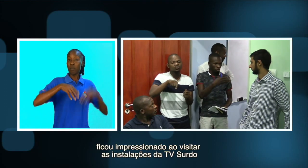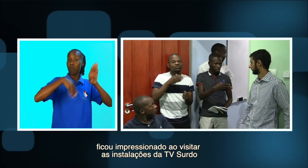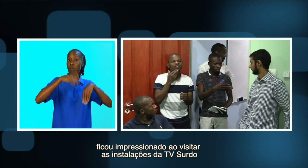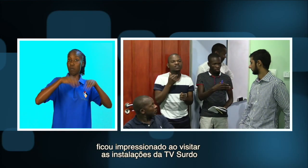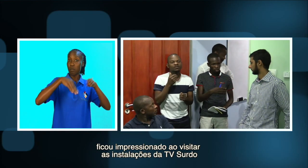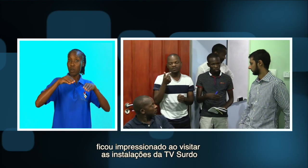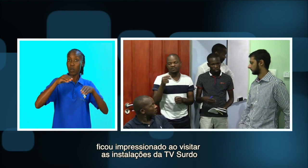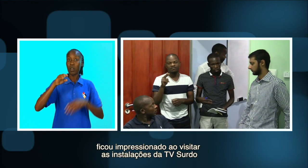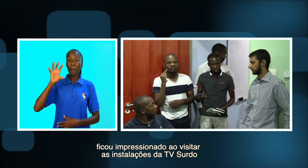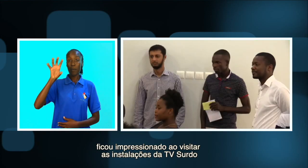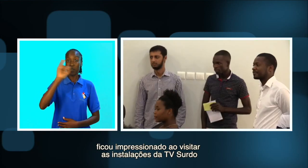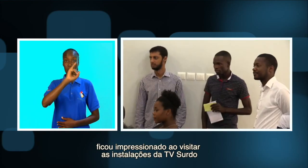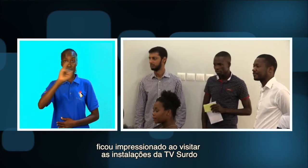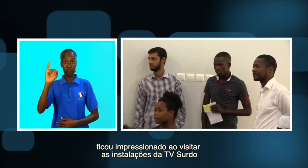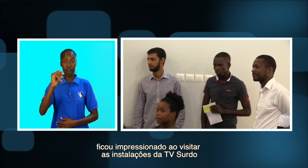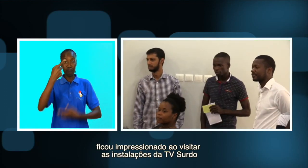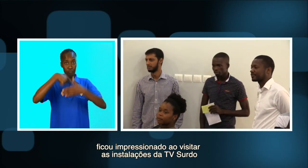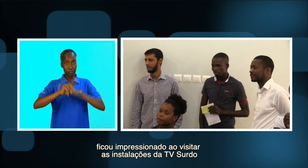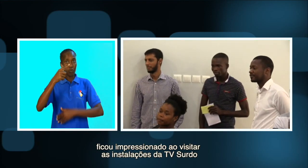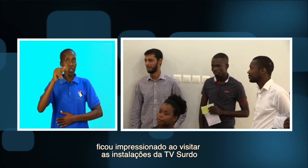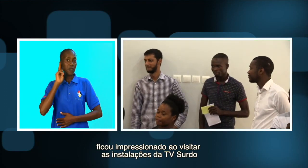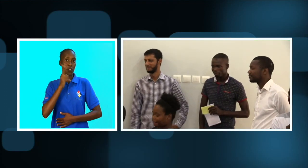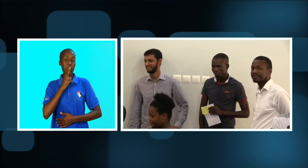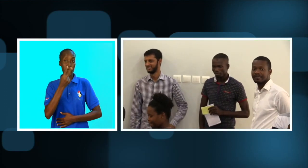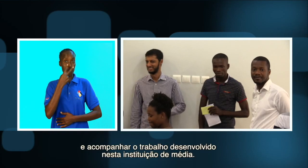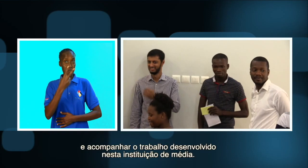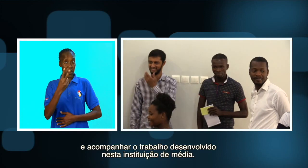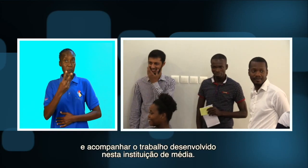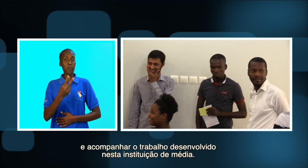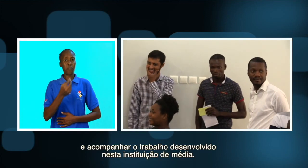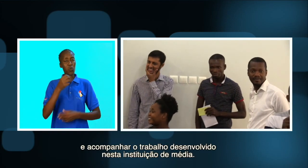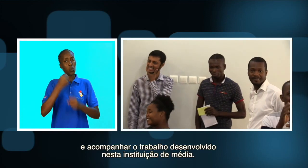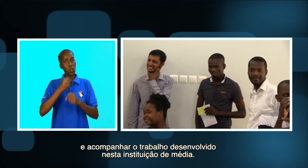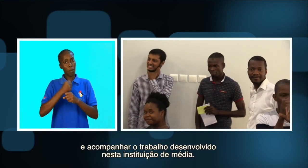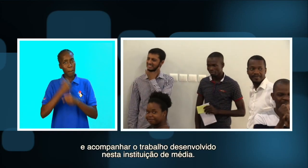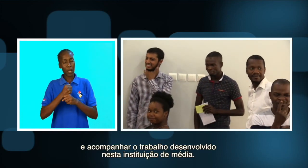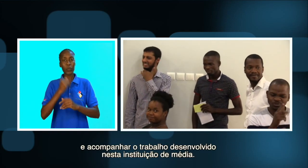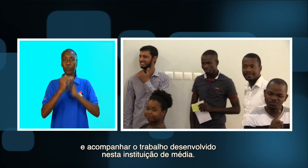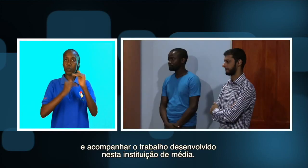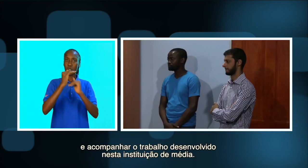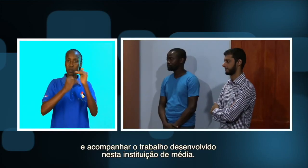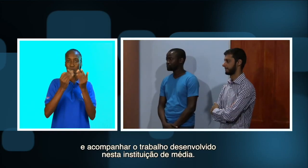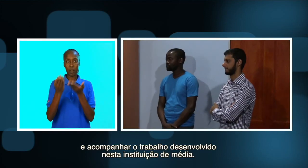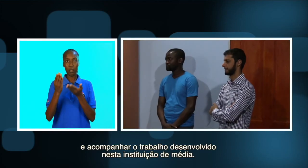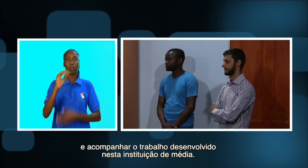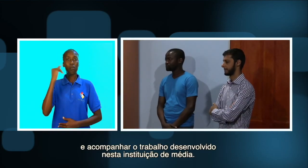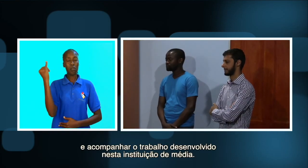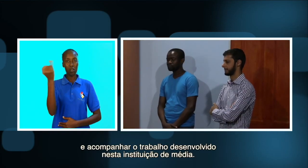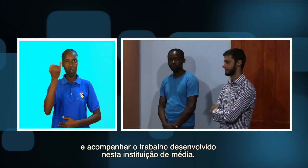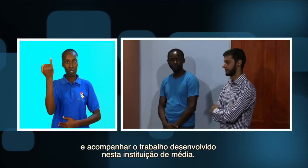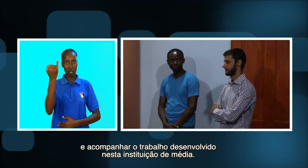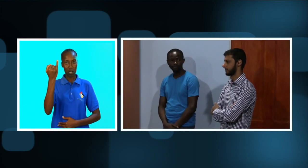ficou impressionado ao visitar as instalações da TV Surdo e acompanhar o trabalho desenvolvido nesta